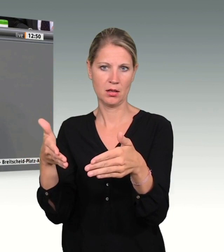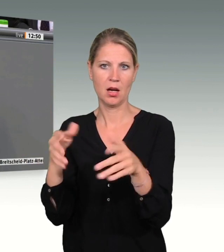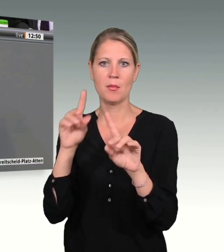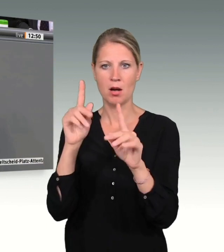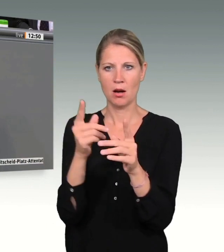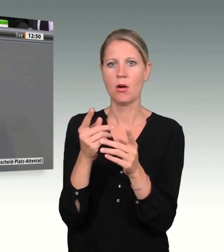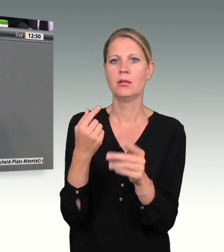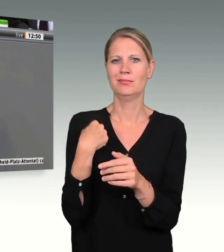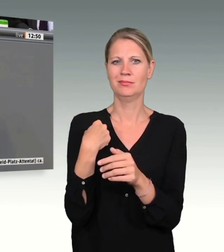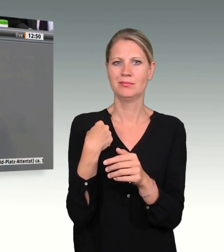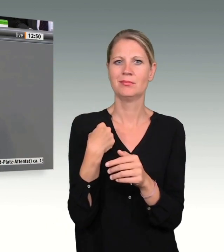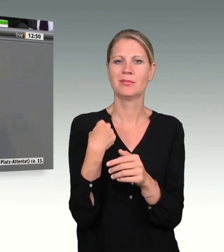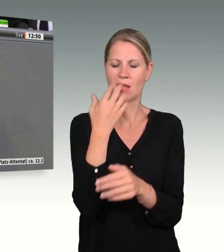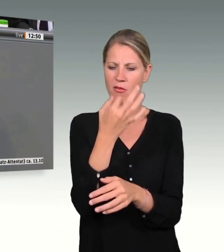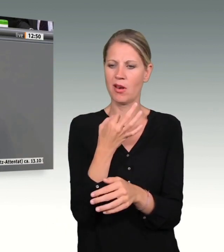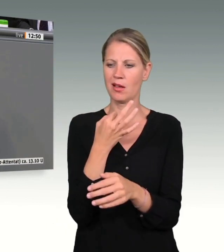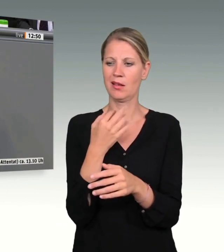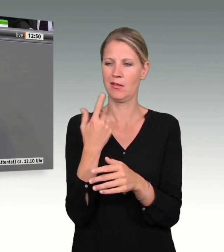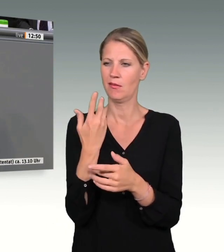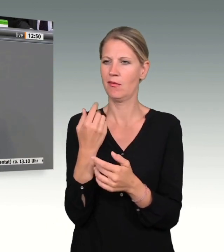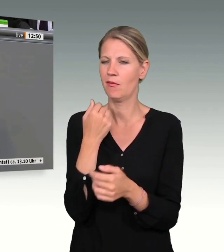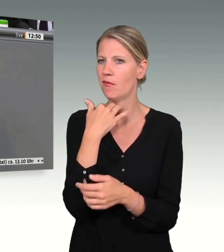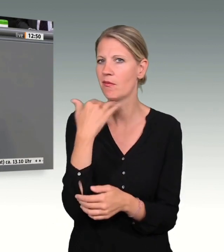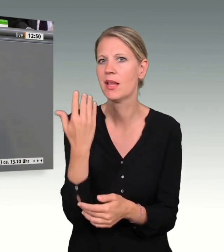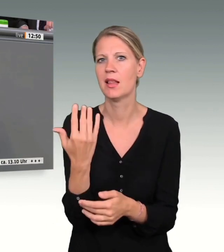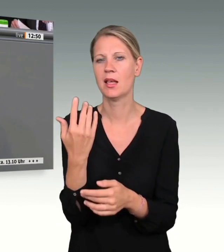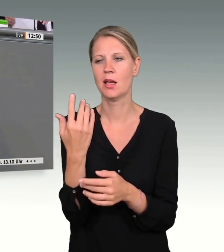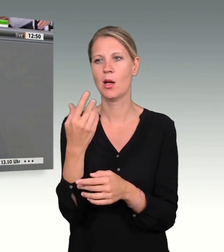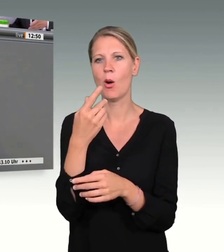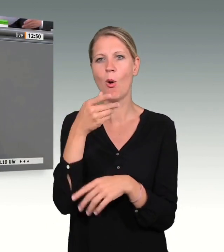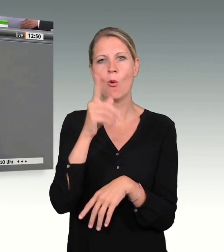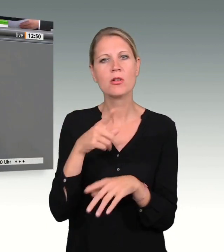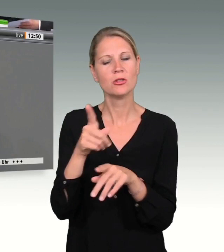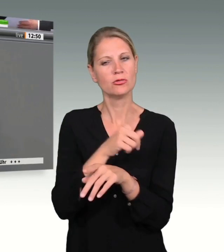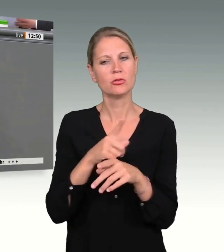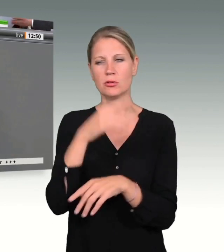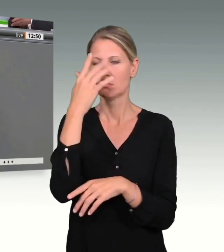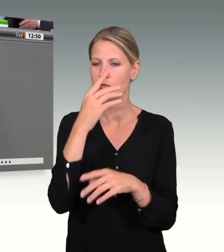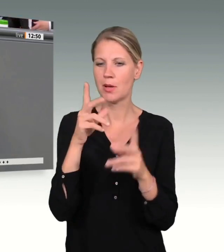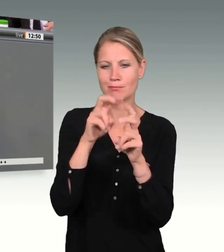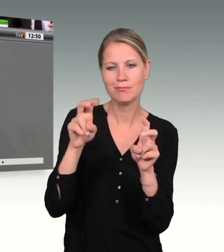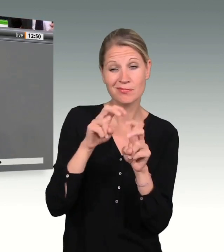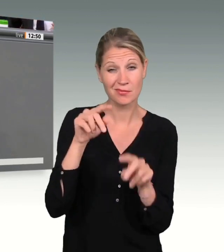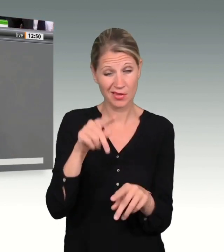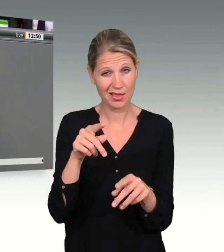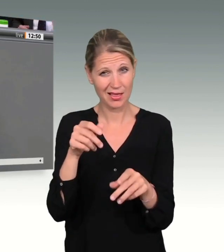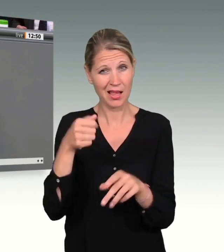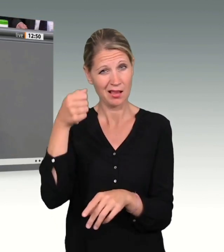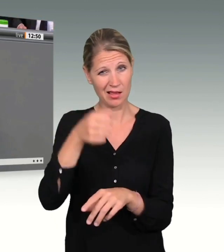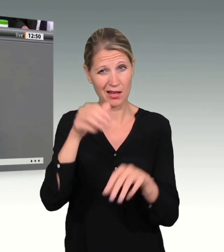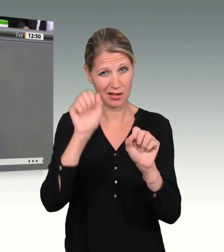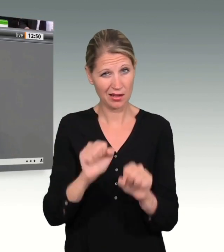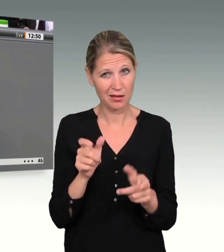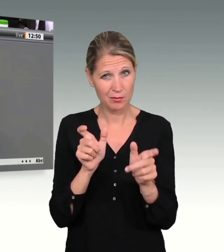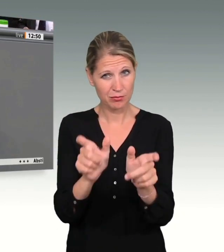war diese Tat zu verhindern gewissen. Auf diese hypothetische Frage gibt es keine abschließende Gewissheit.